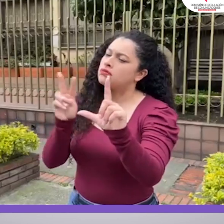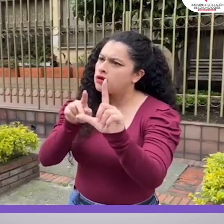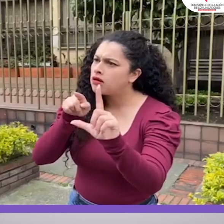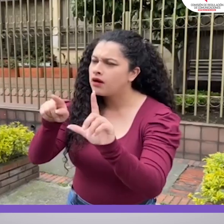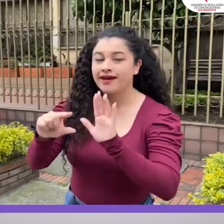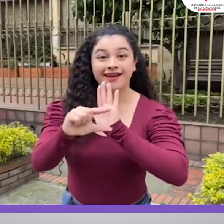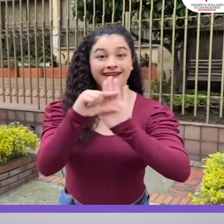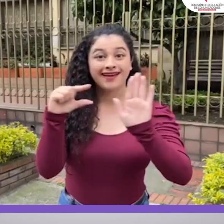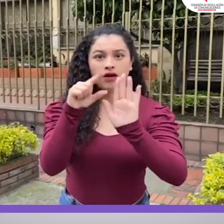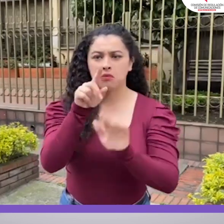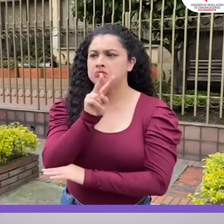al Club Caption,